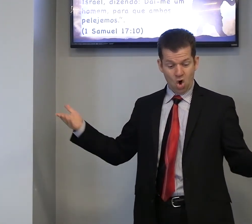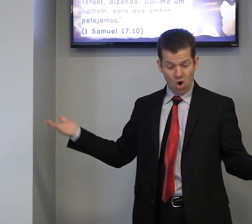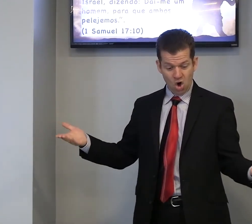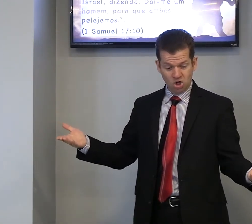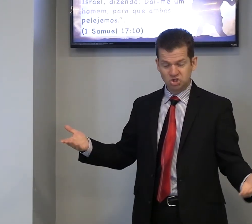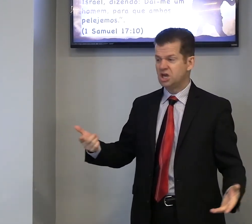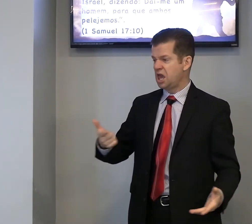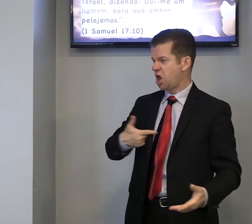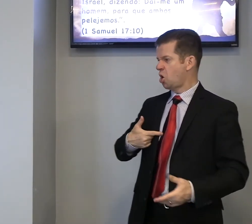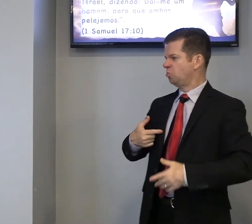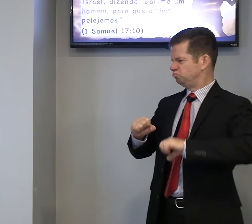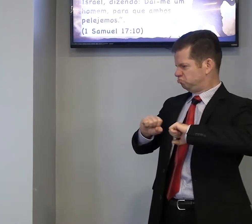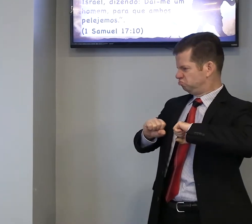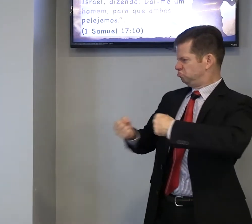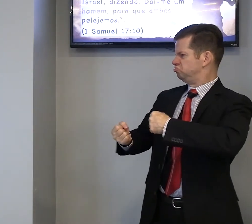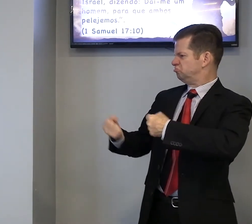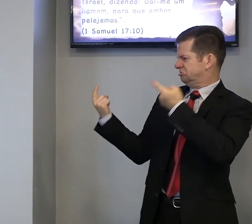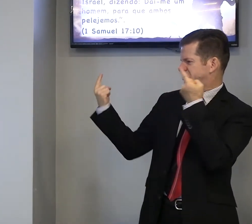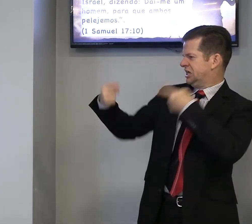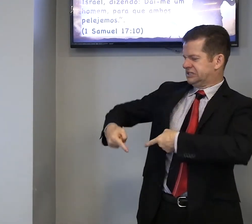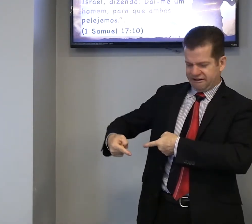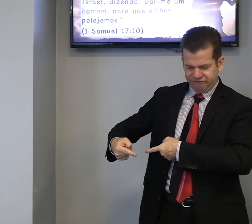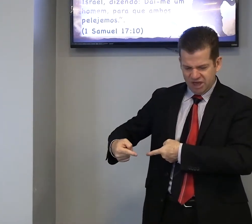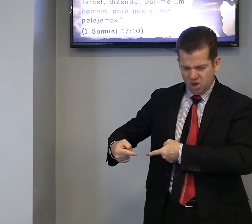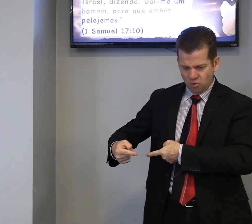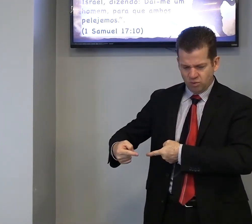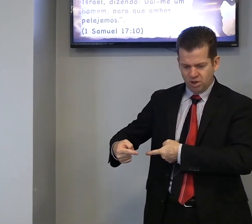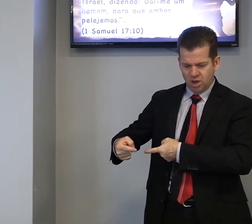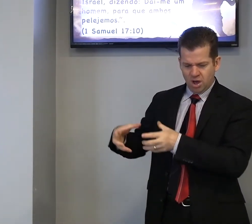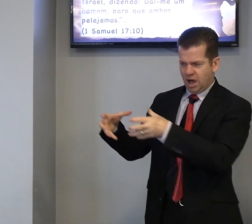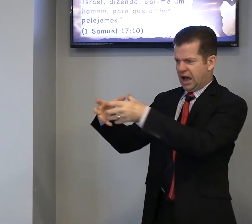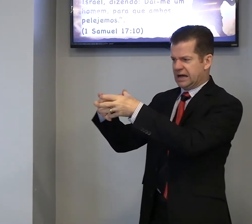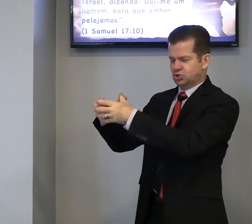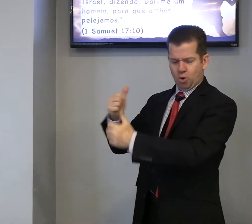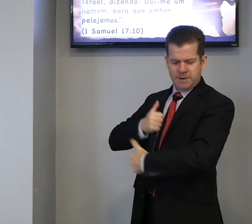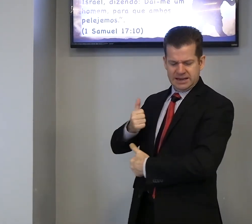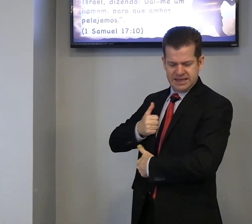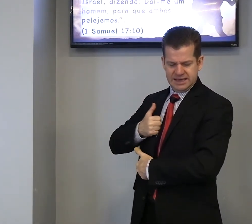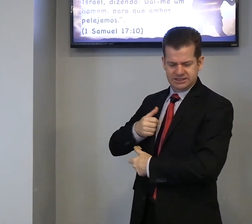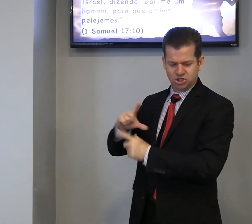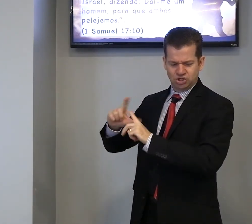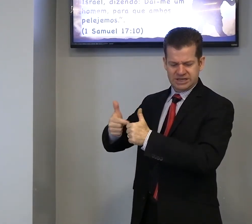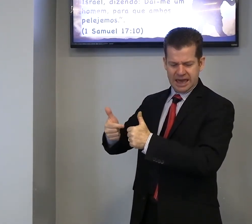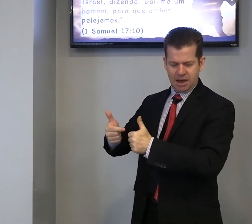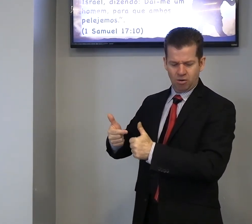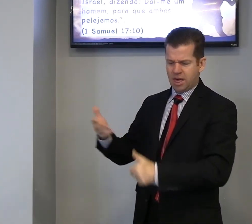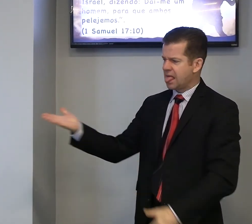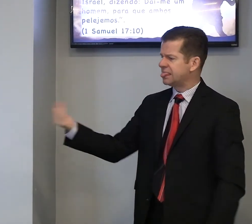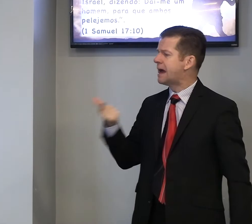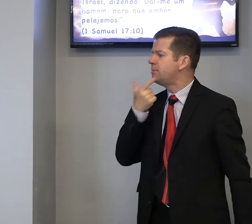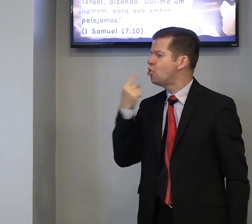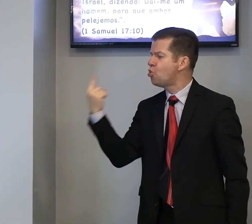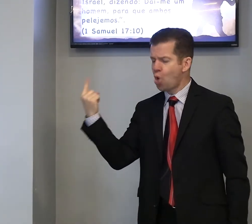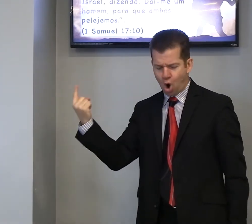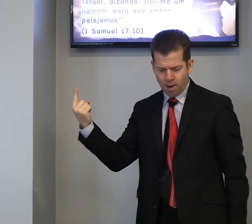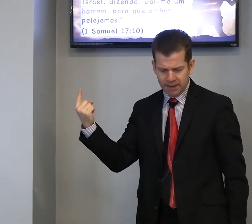hoje, eu, desafio, as companhias, de Israel, dá-me um homem,